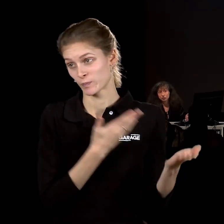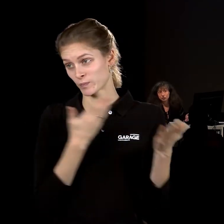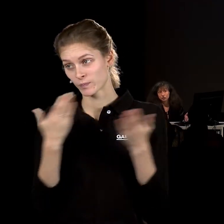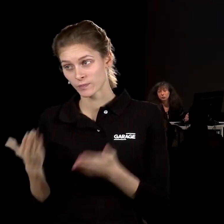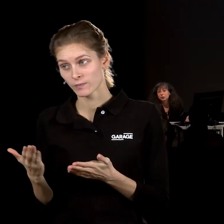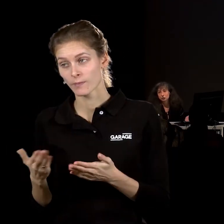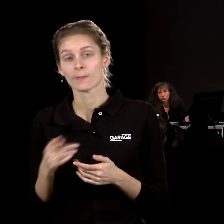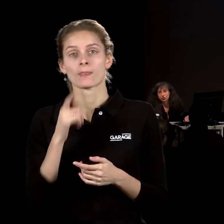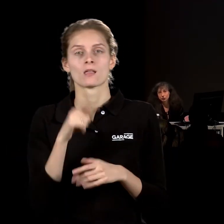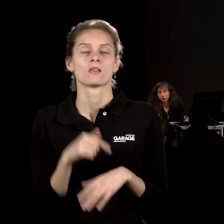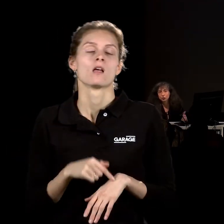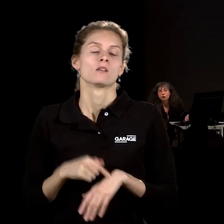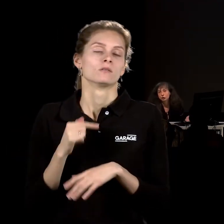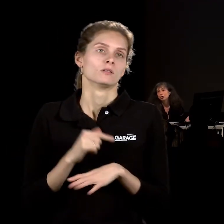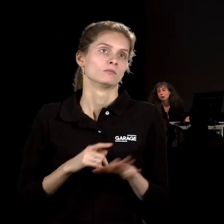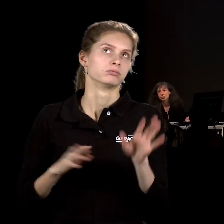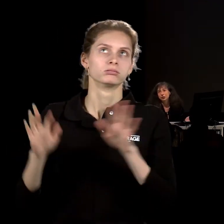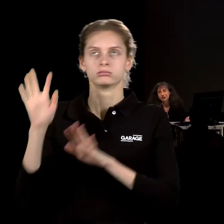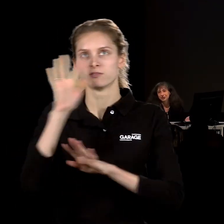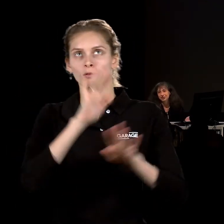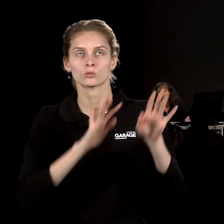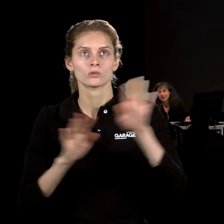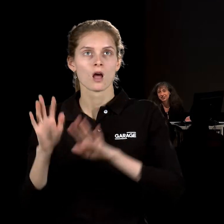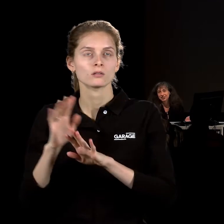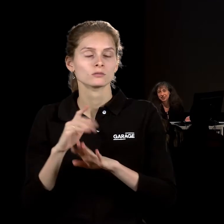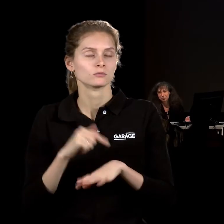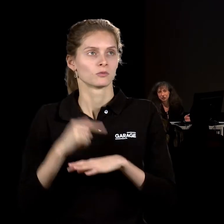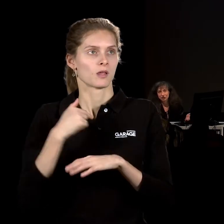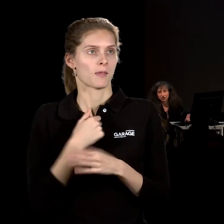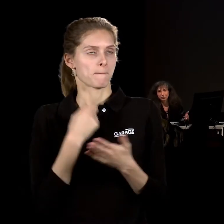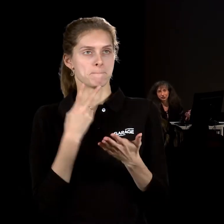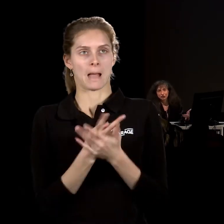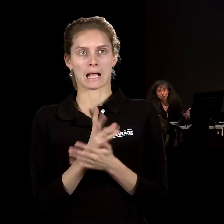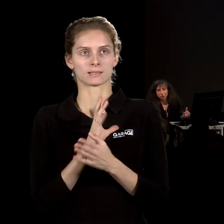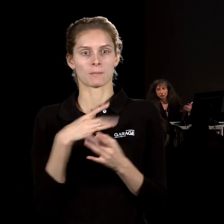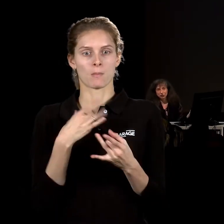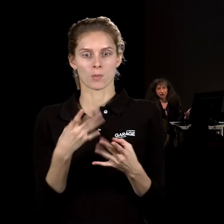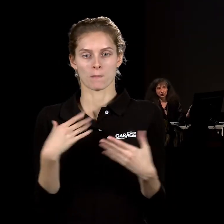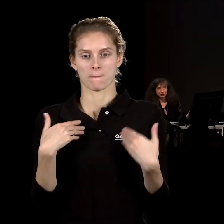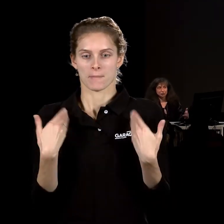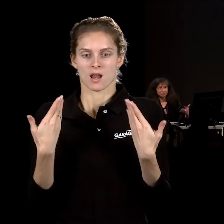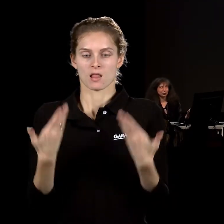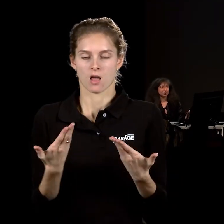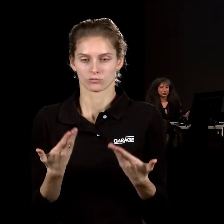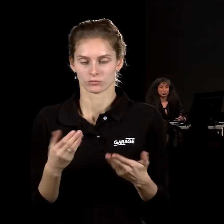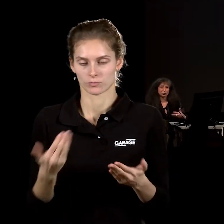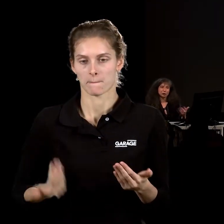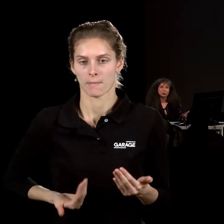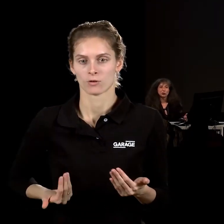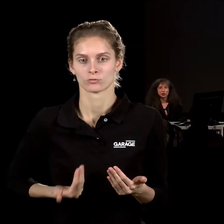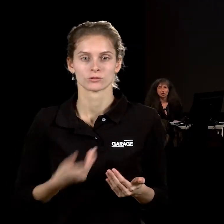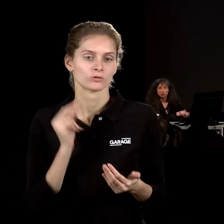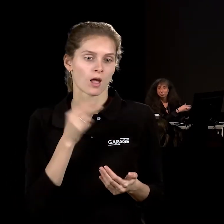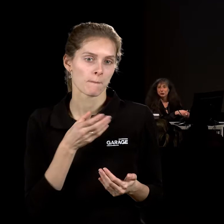испытываешь фрустрацию, поскольку тебе ничего не показали. Тебе предложили вместо того, чтобы бежать за зрелищем, тебе предлагают